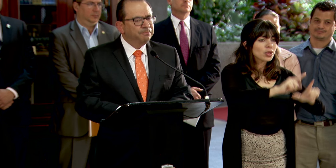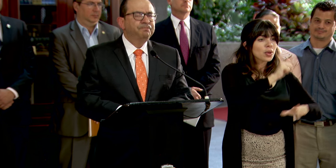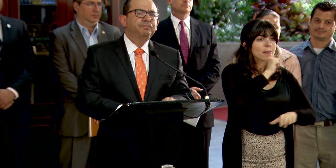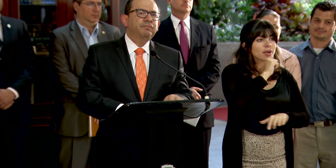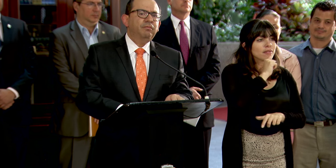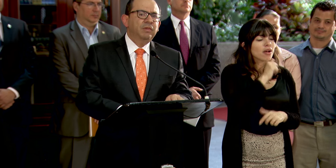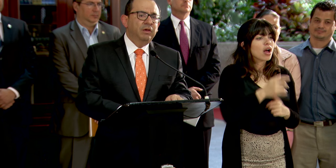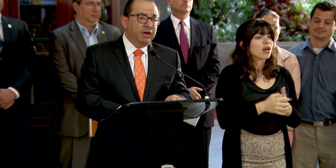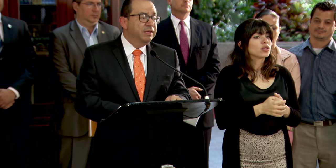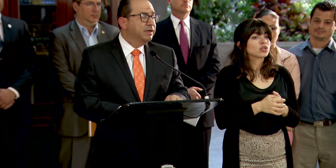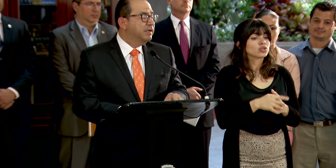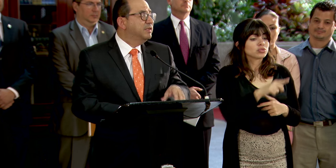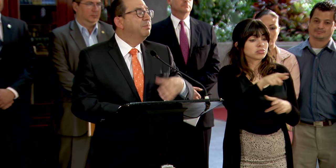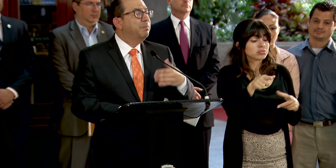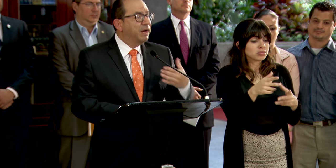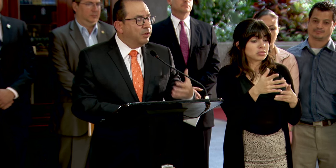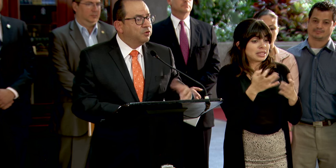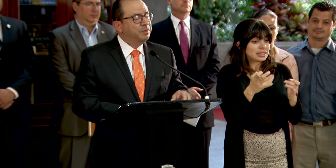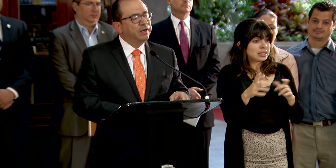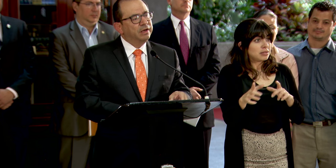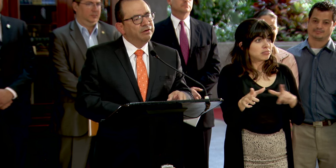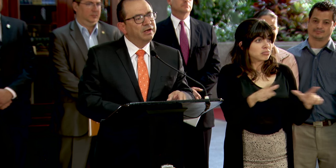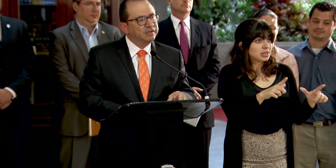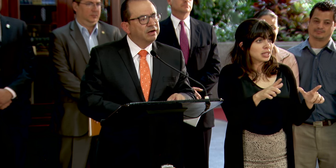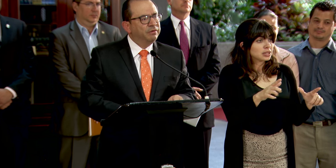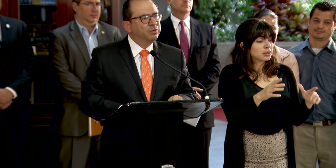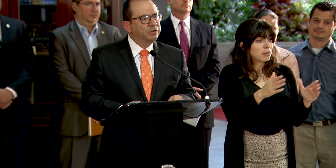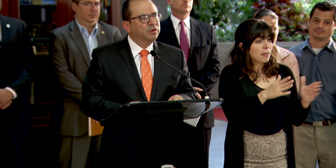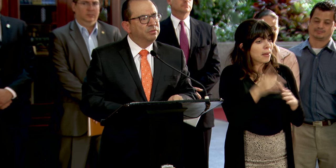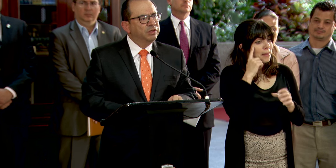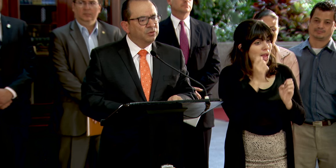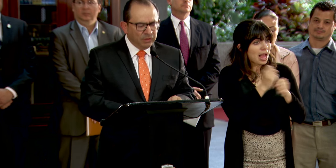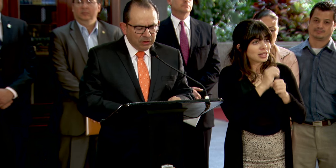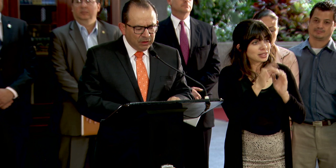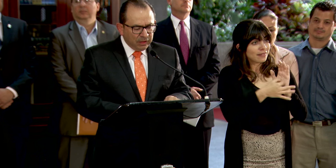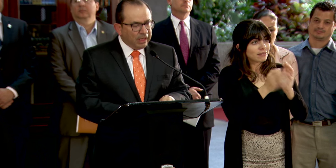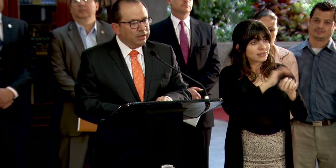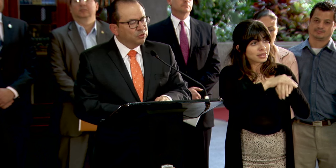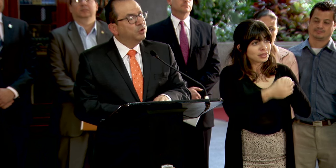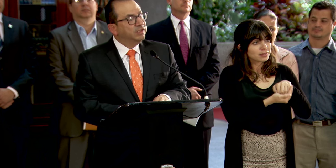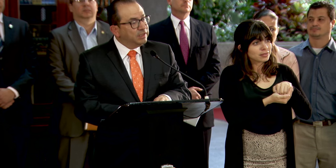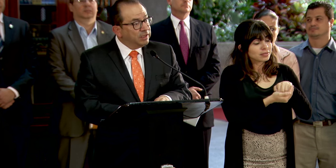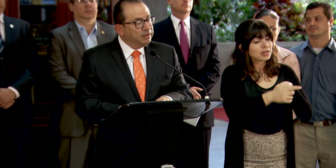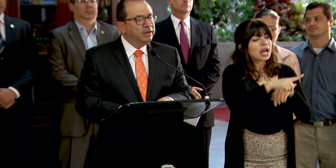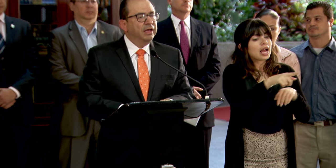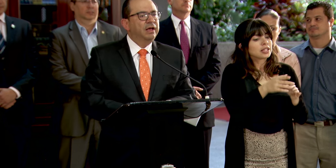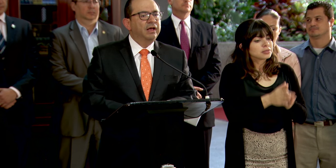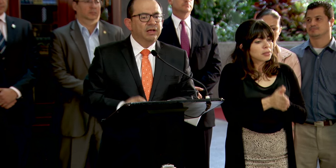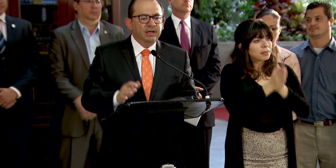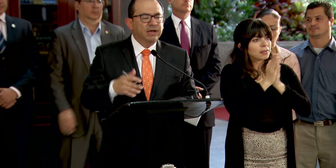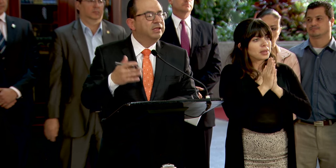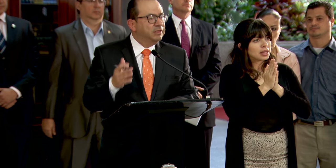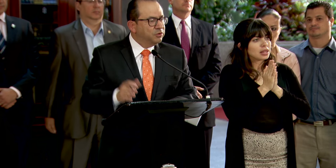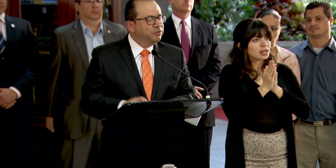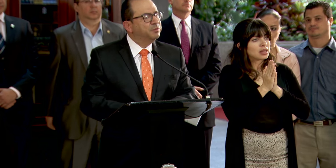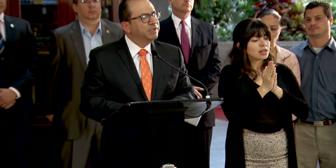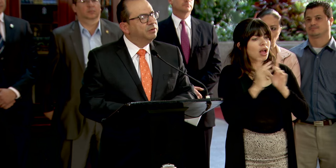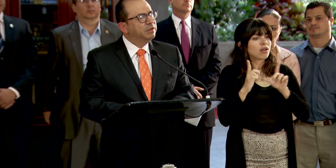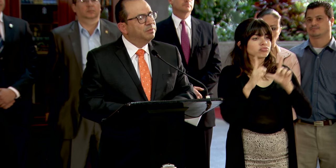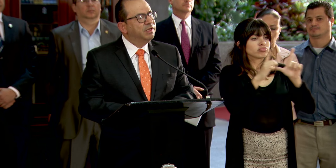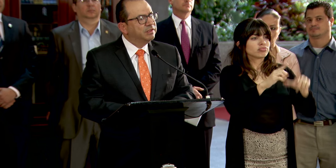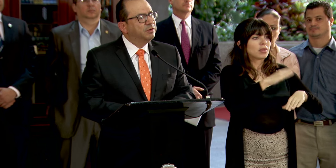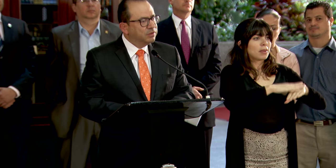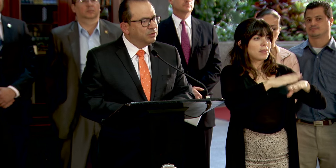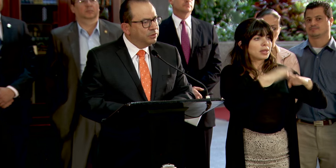privados que vayan, que estén preparados para realizar la fecundación in vitro, soliciten la acreditación